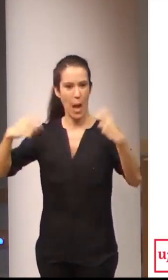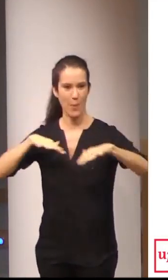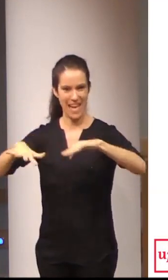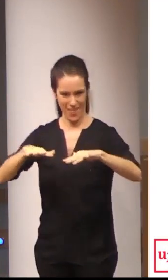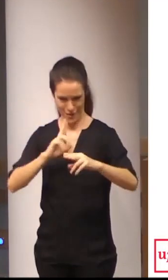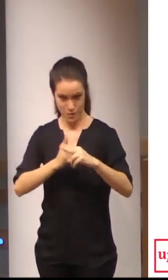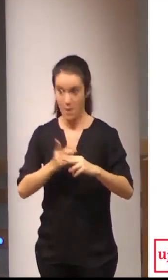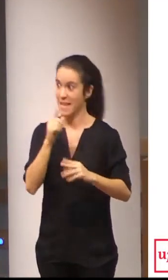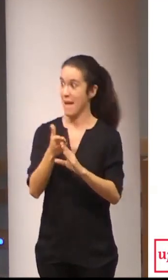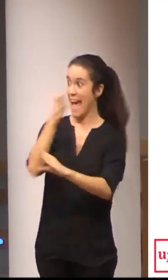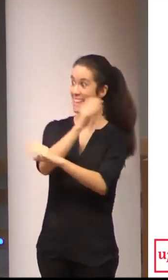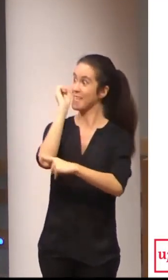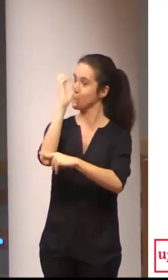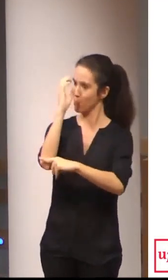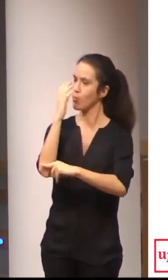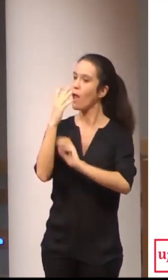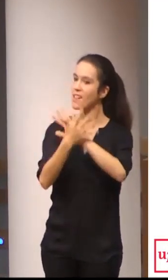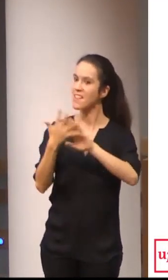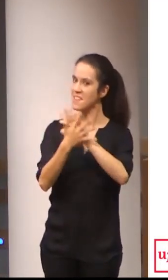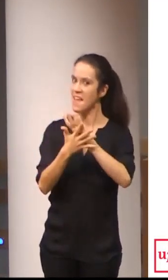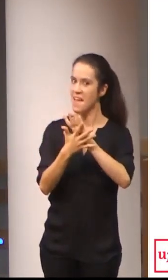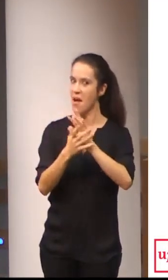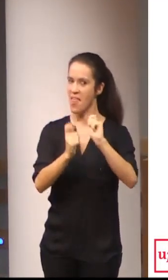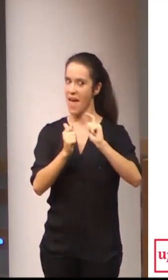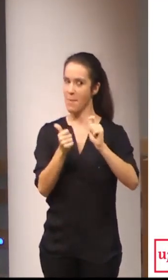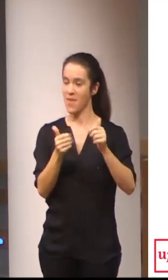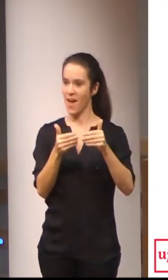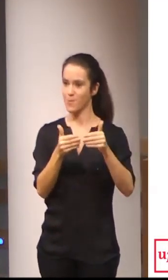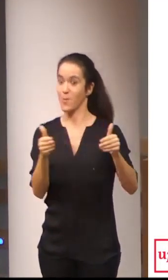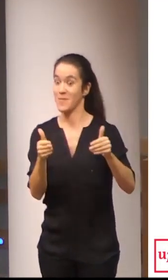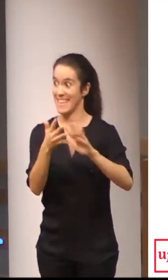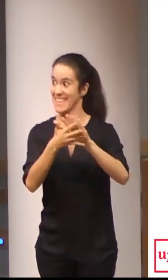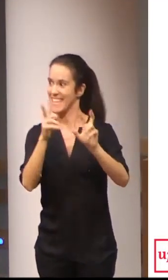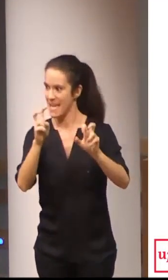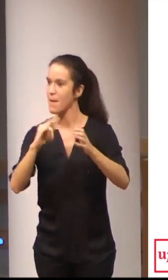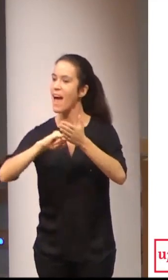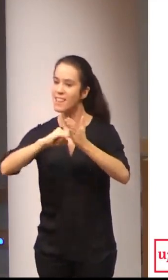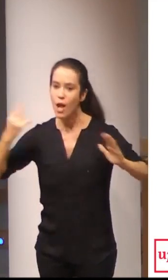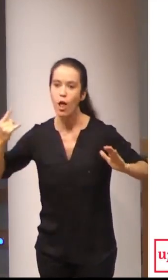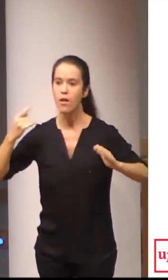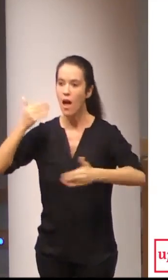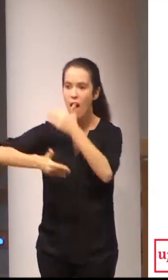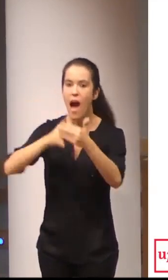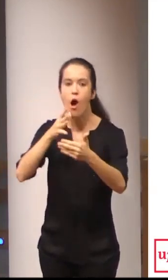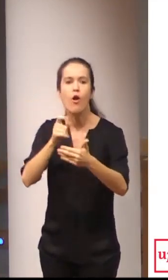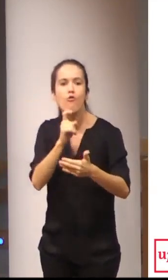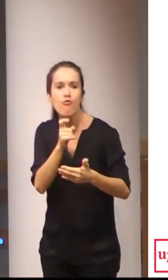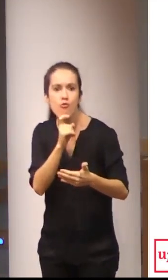ás ponentes anteriores porque nos han dado paso nos temas de novas tecnologías e